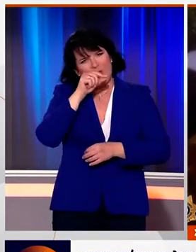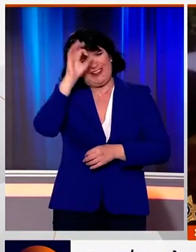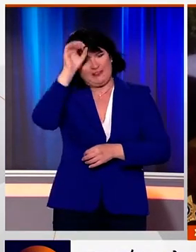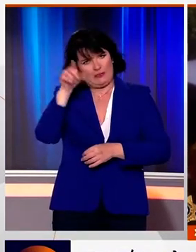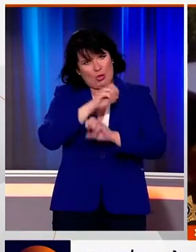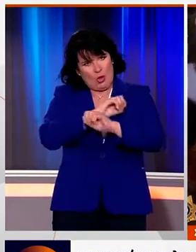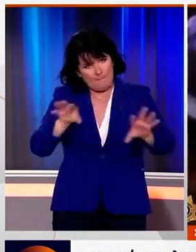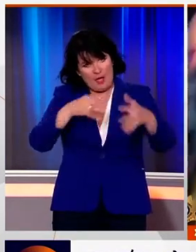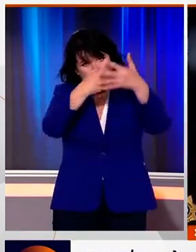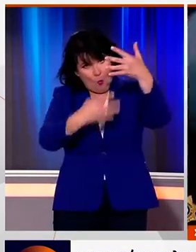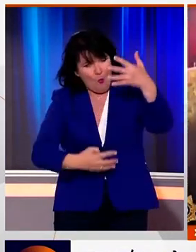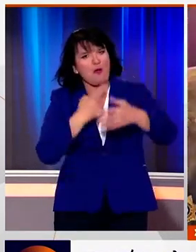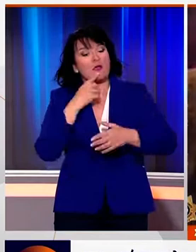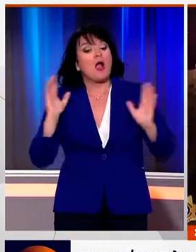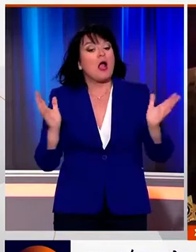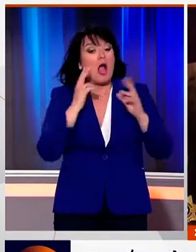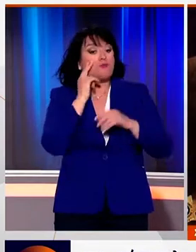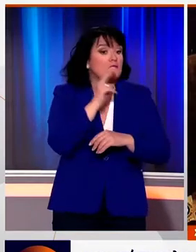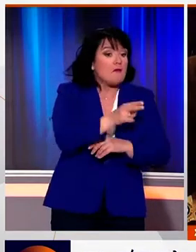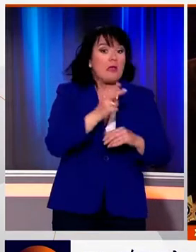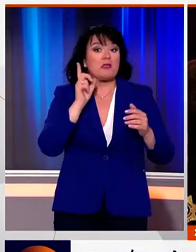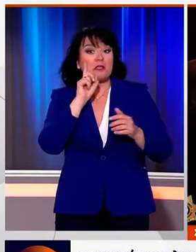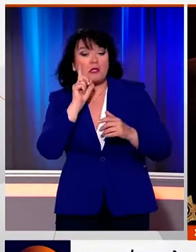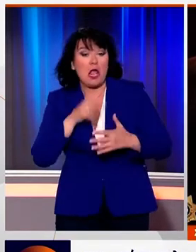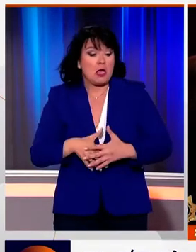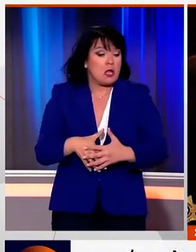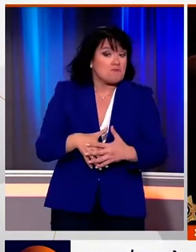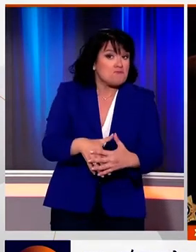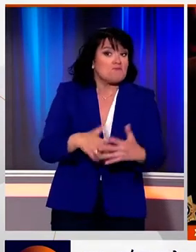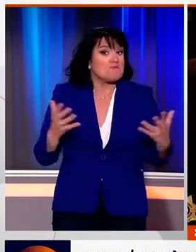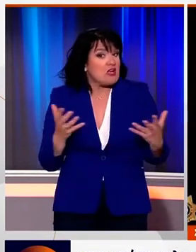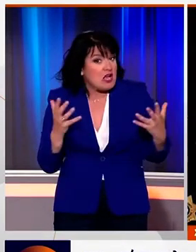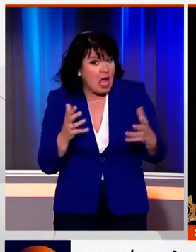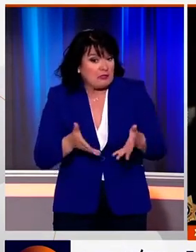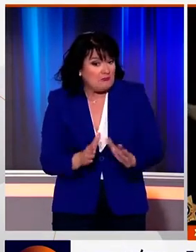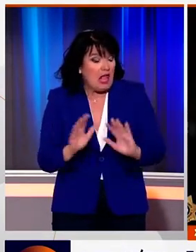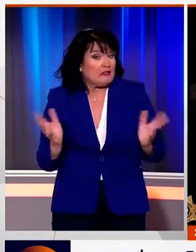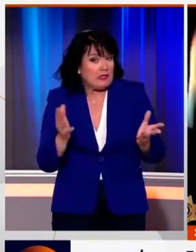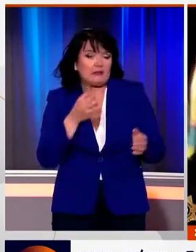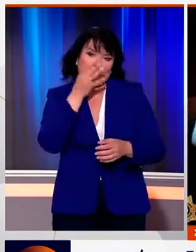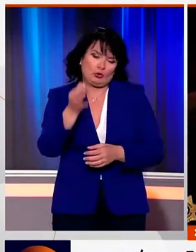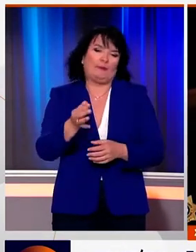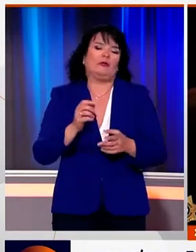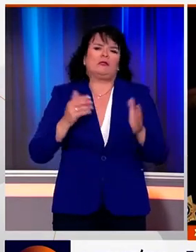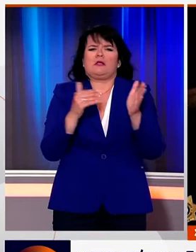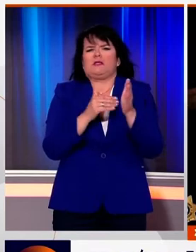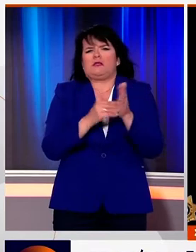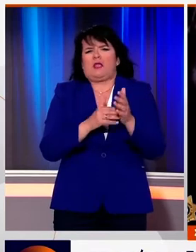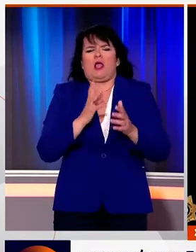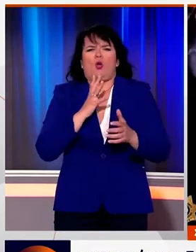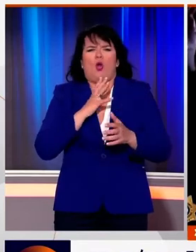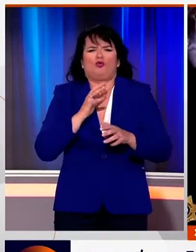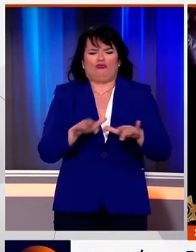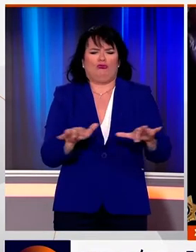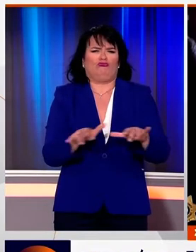στο Twitter με το ερώτημα αν κάποιος είδε πρόσφατα κάποια, ιδίως νεαροί στην τελική φάση της εγκυμοσύνης. Εκατοντάδες χρήστες